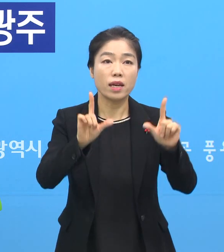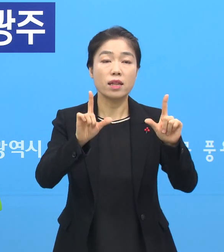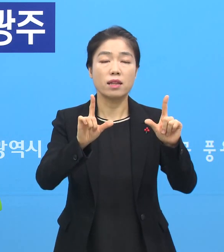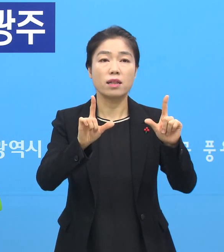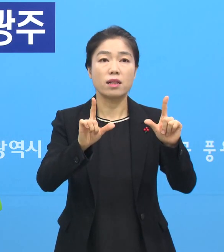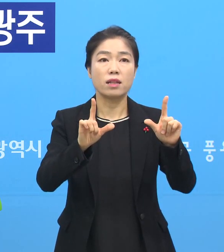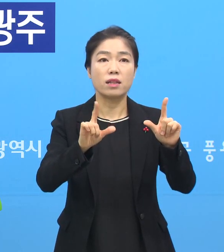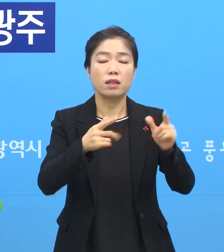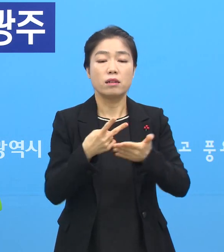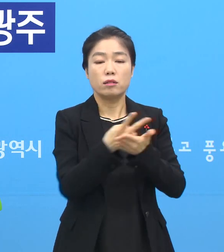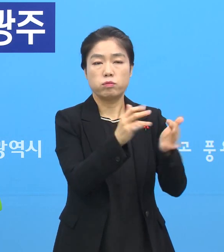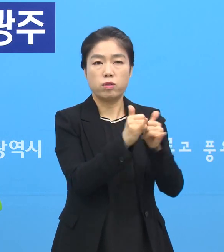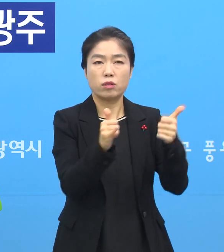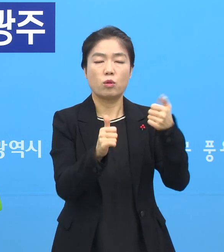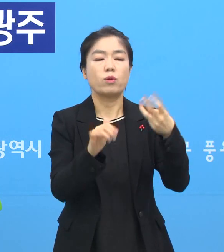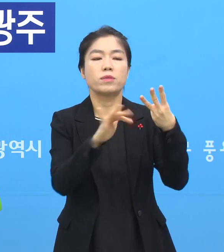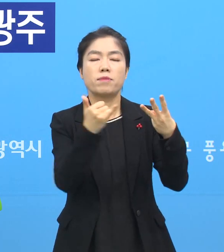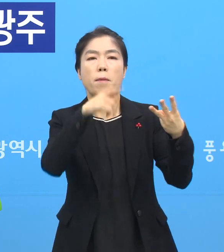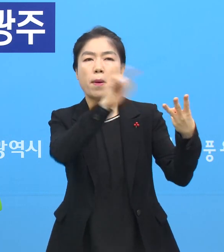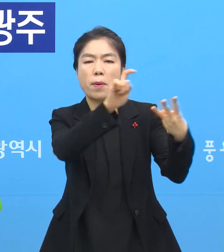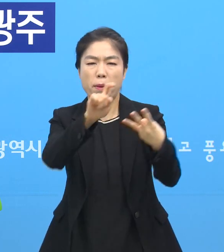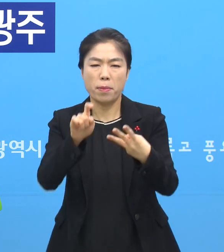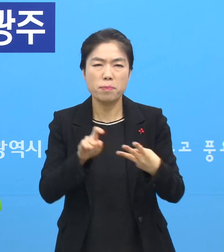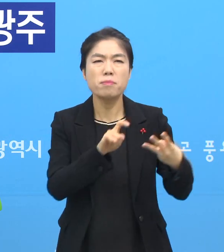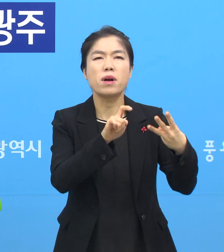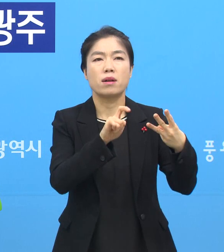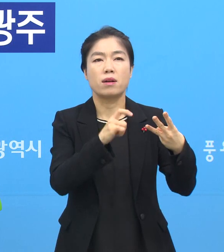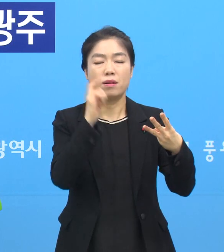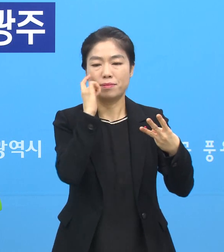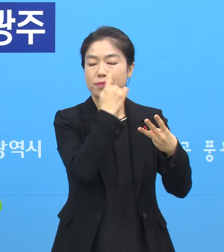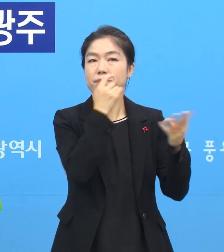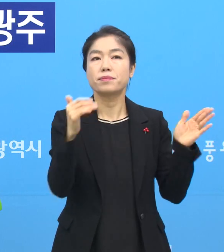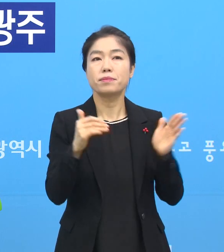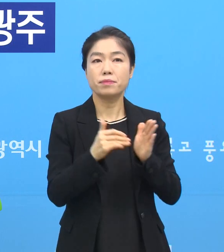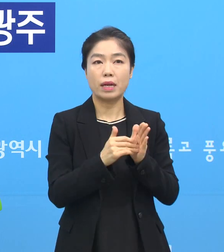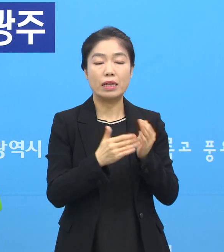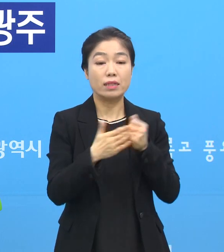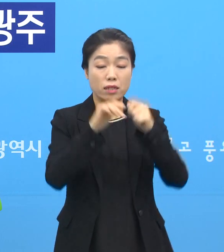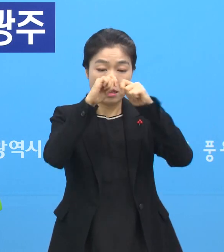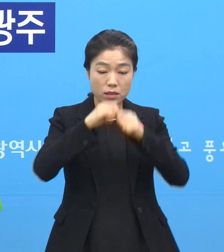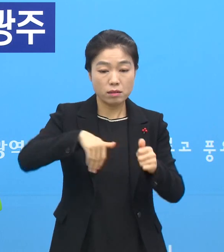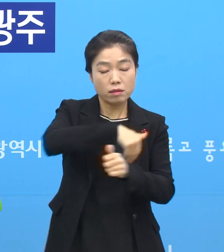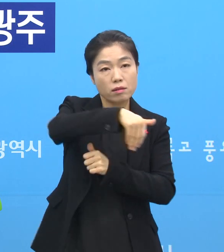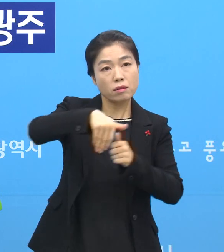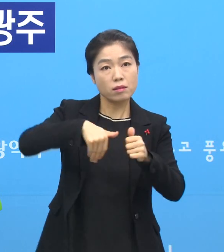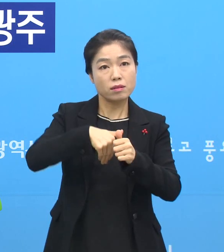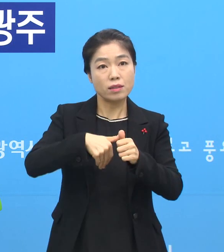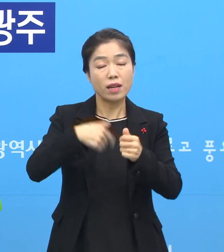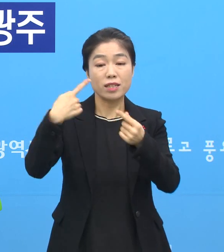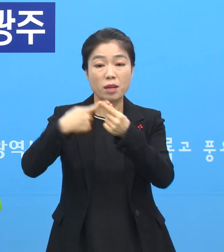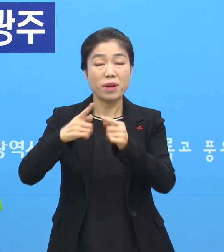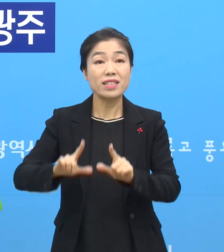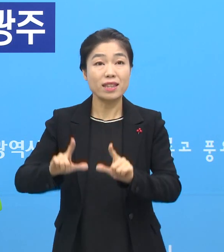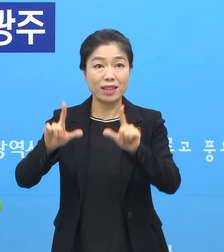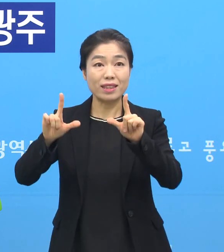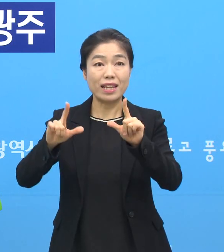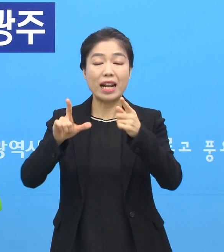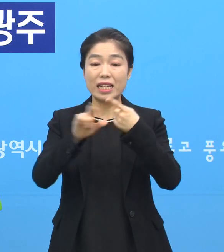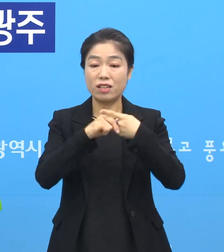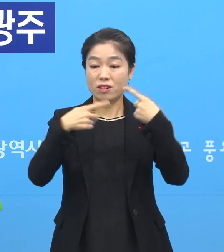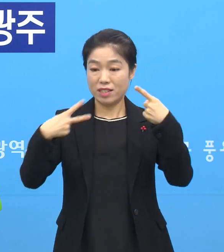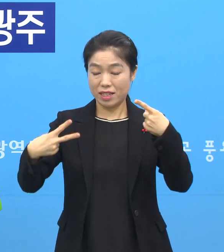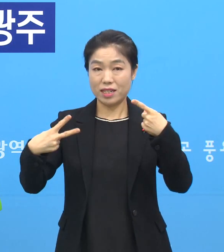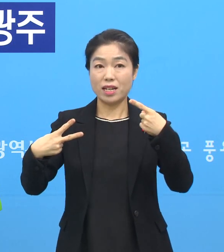입원자 중에 53명이 확진되어서 확인된 겁니다. 세부 현황으로는 첫날 1월